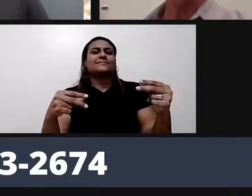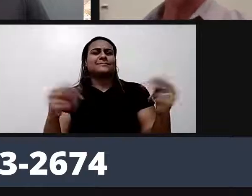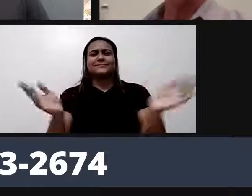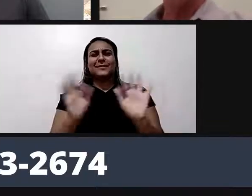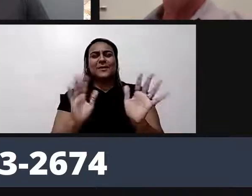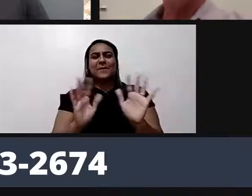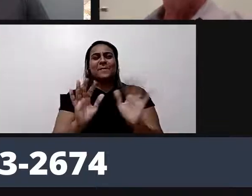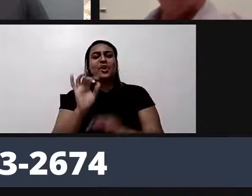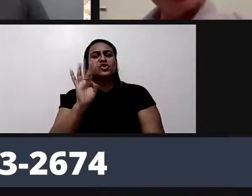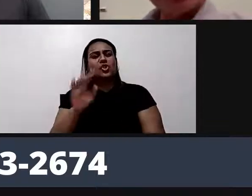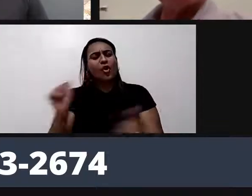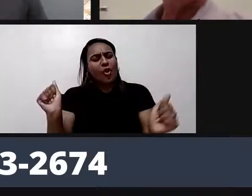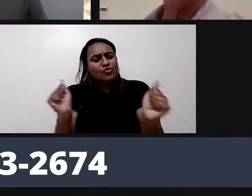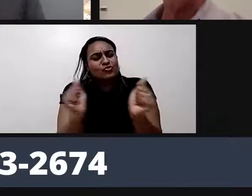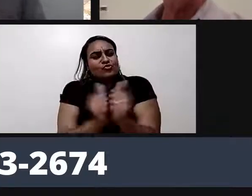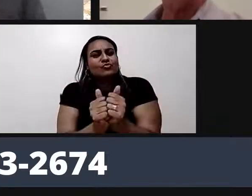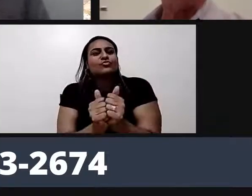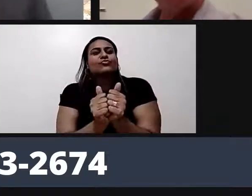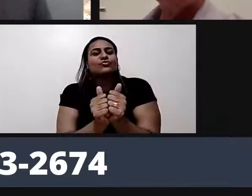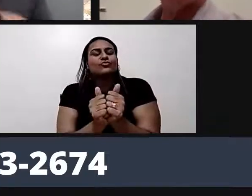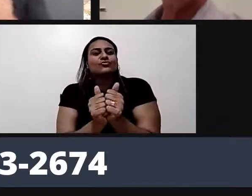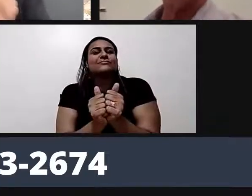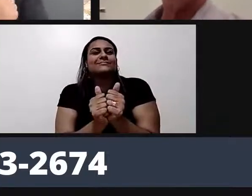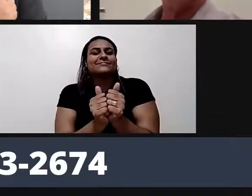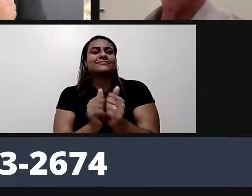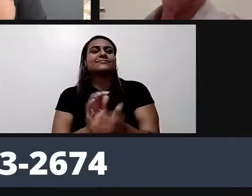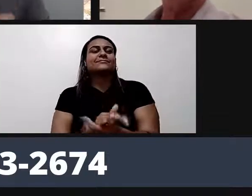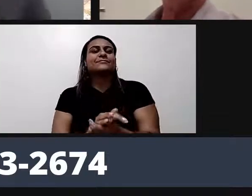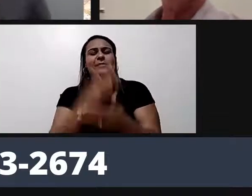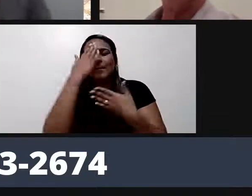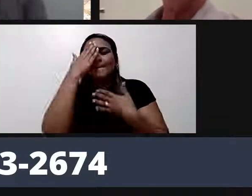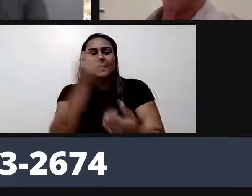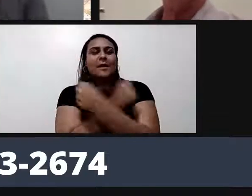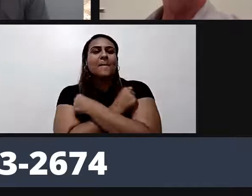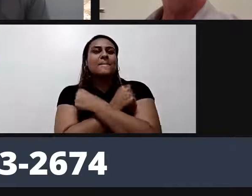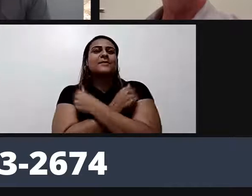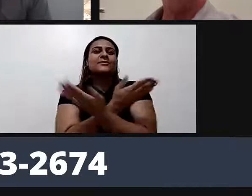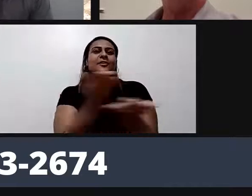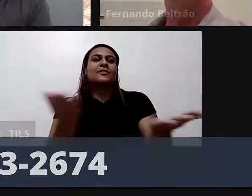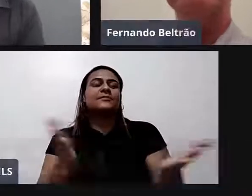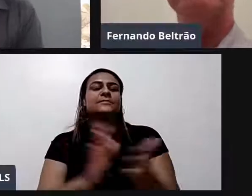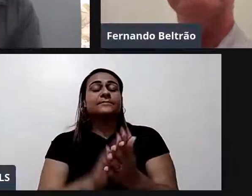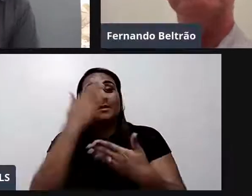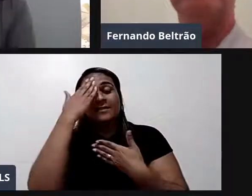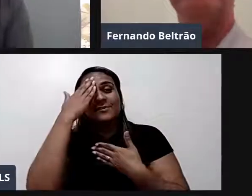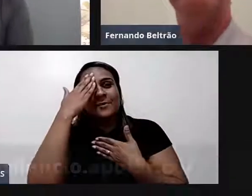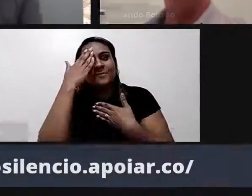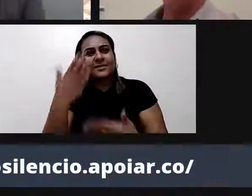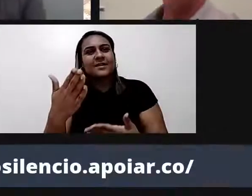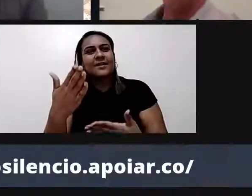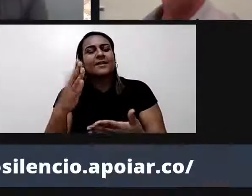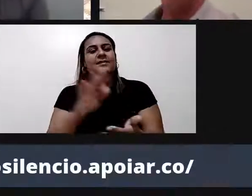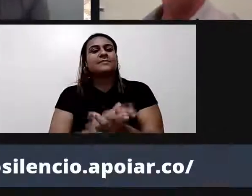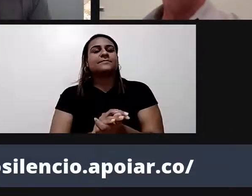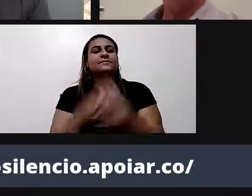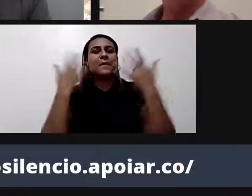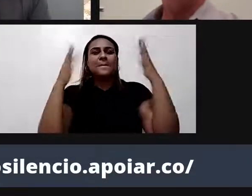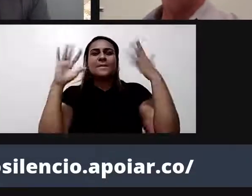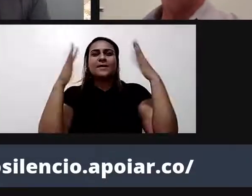presente um grande abraço a todos muito obrigado eu que agradeço professor muito obrigado é isso mesmo parabéns para todos os pais todo